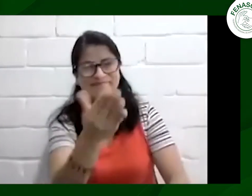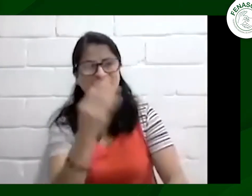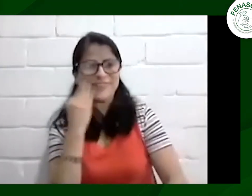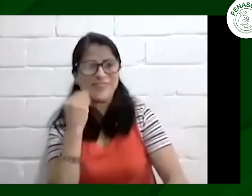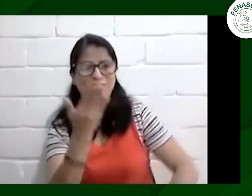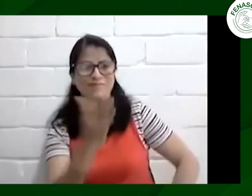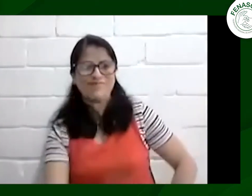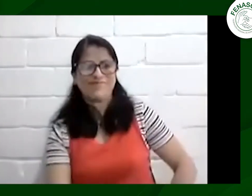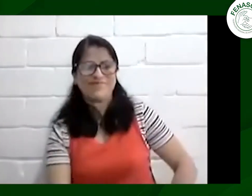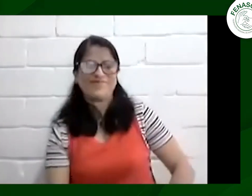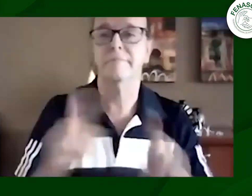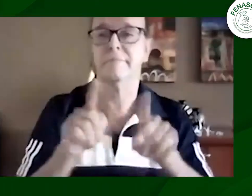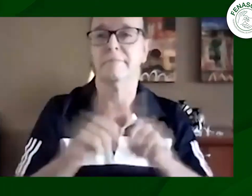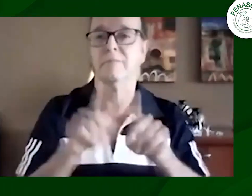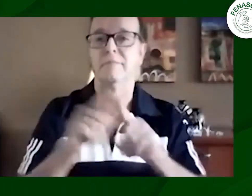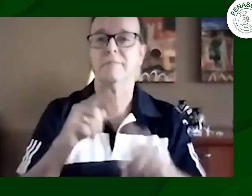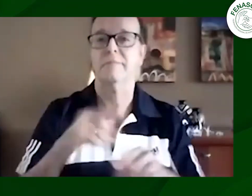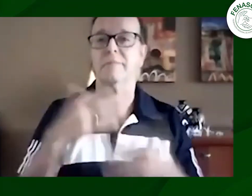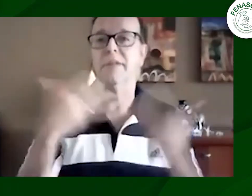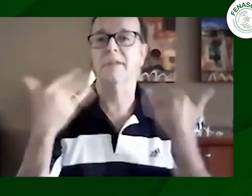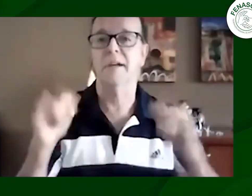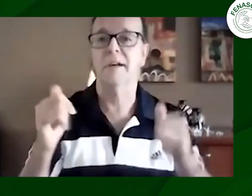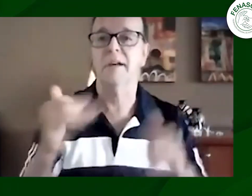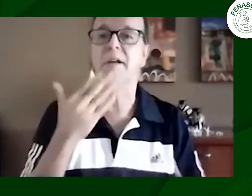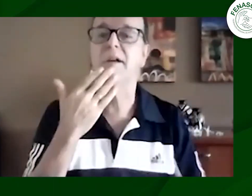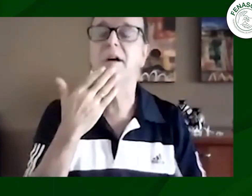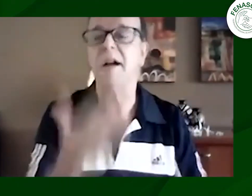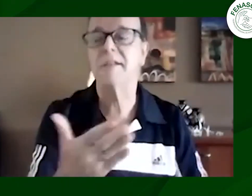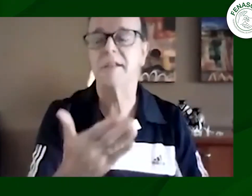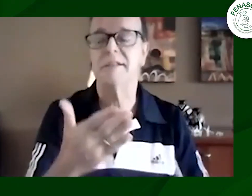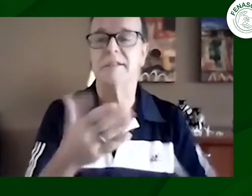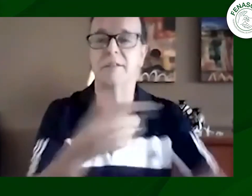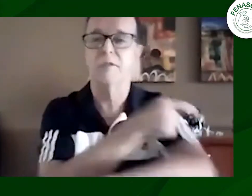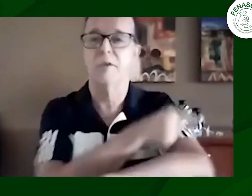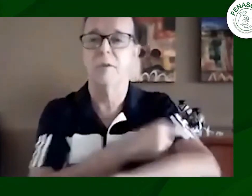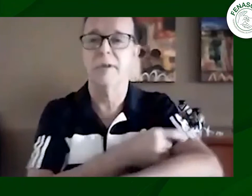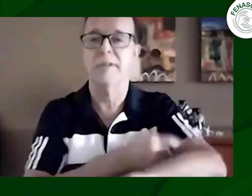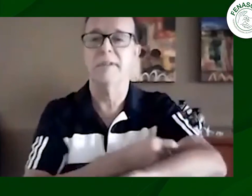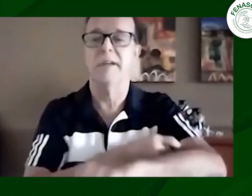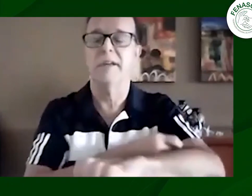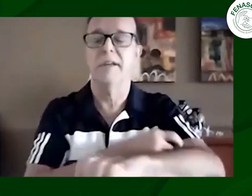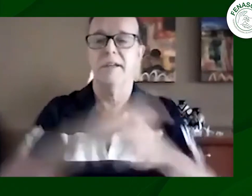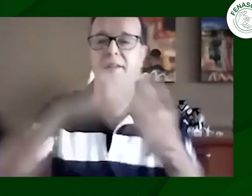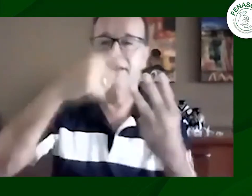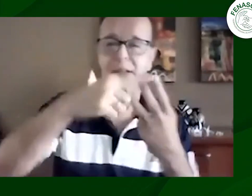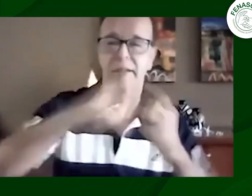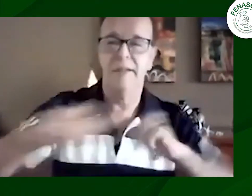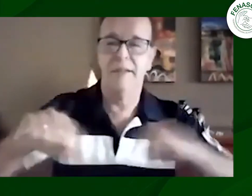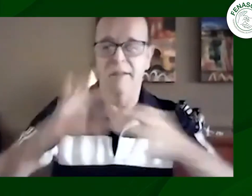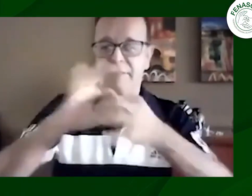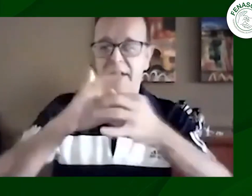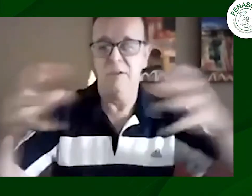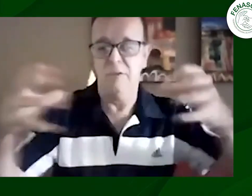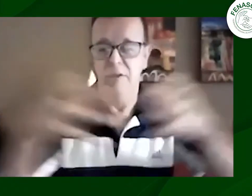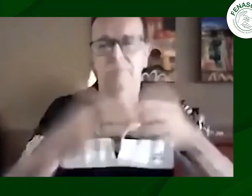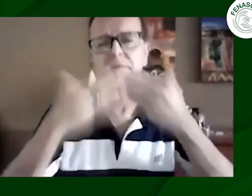el acceso a la licencia de tránsito Héctor claro que sí yo quiero darle las gracias también al comité